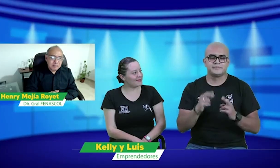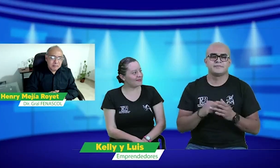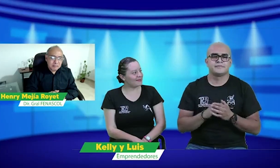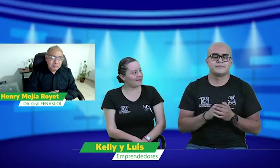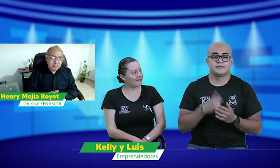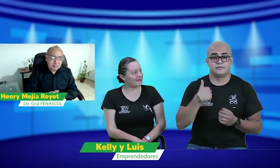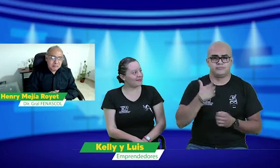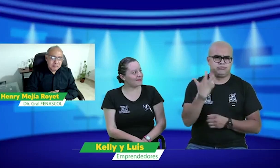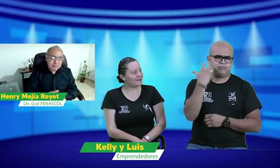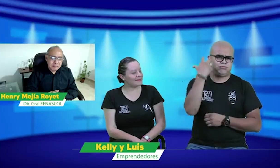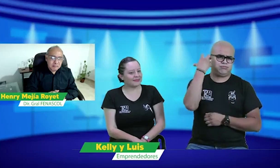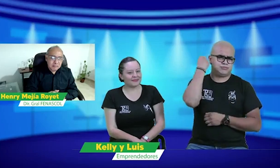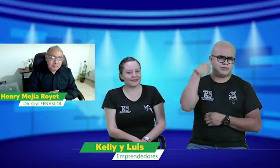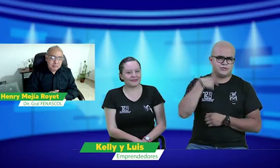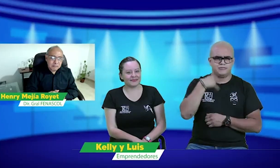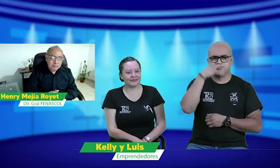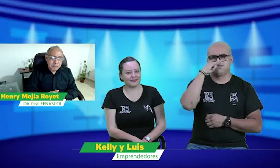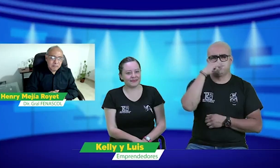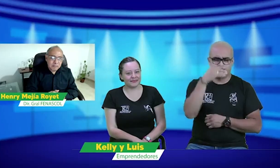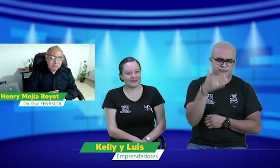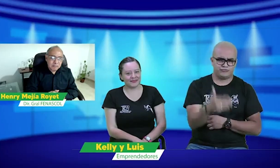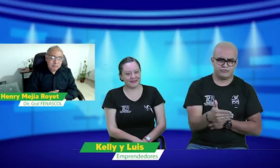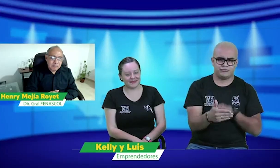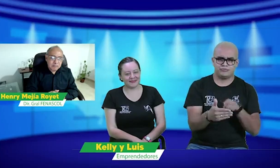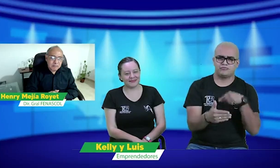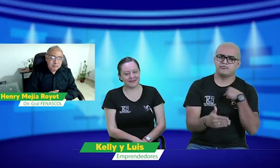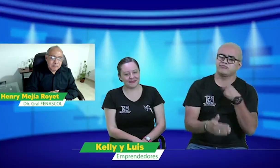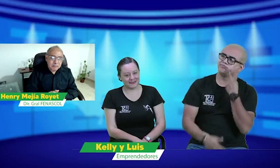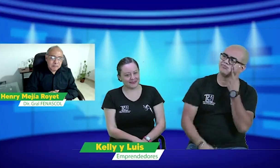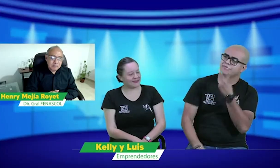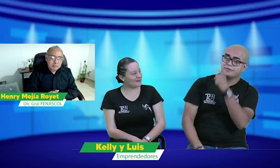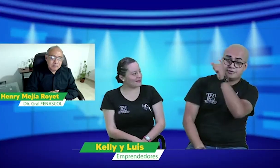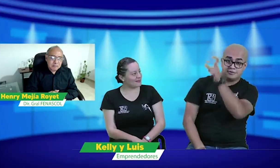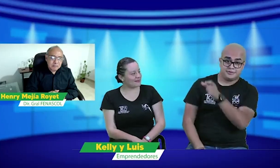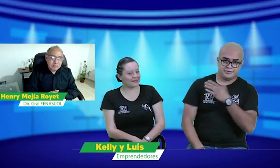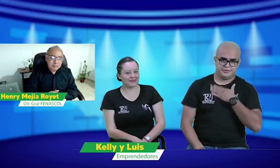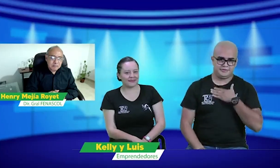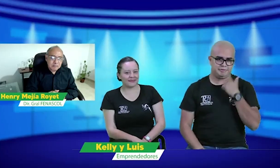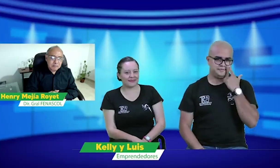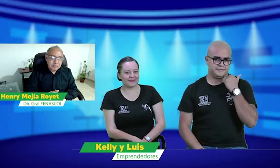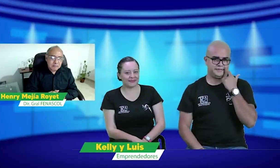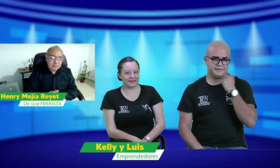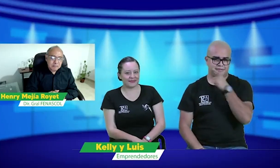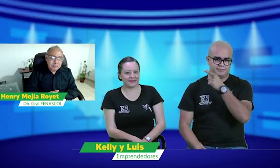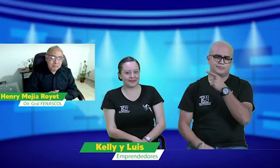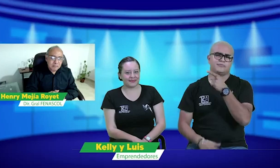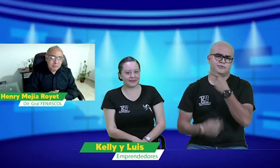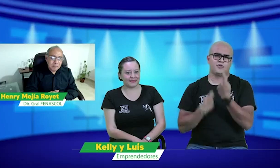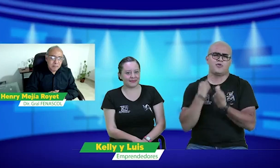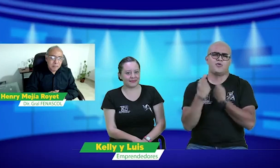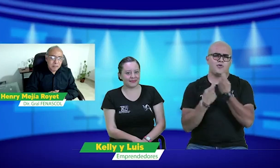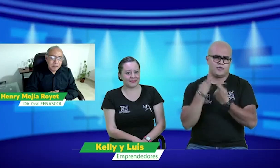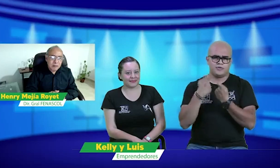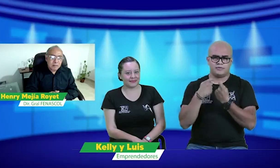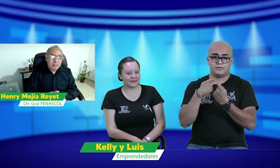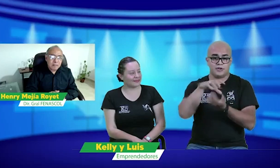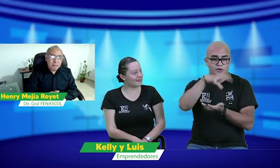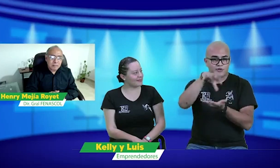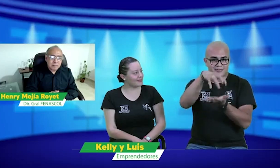Para respuesta a tu pregunta, lo que pasa es que desde que yo era niño, siempre vi a mi padre, él tenía su propio